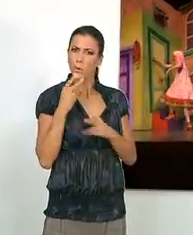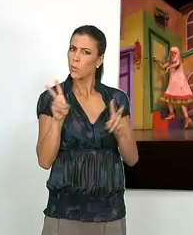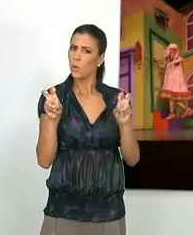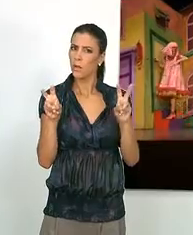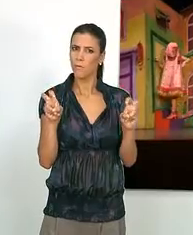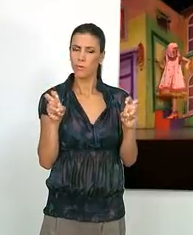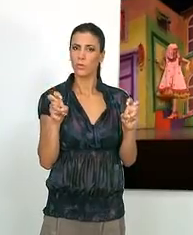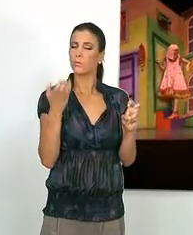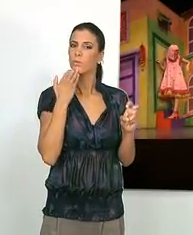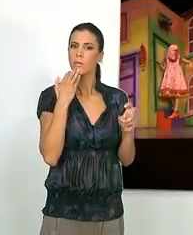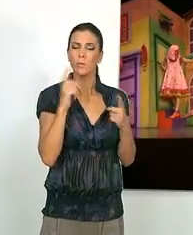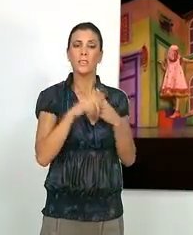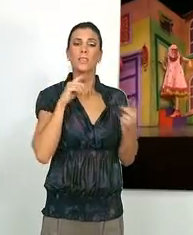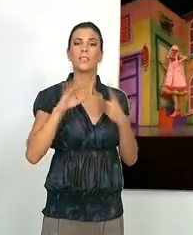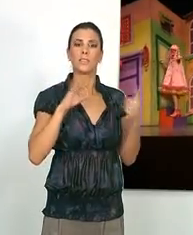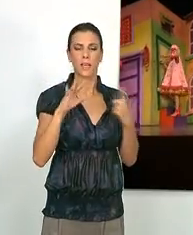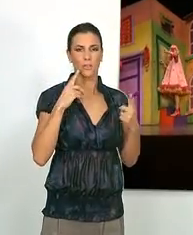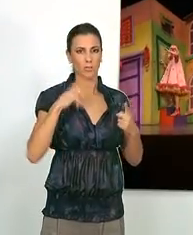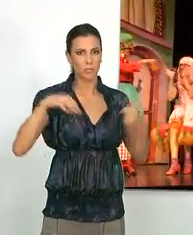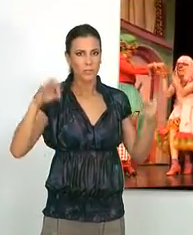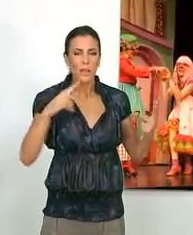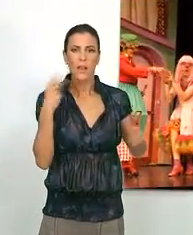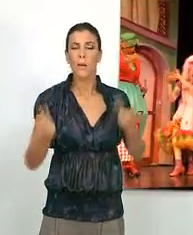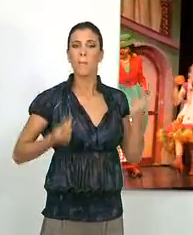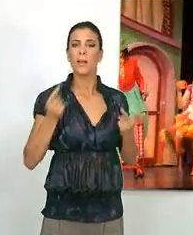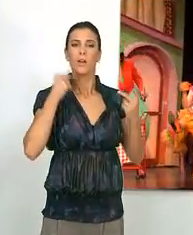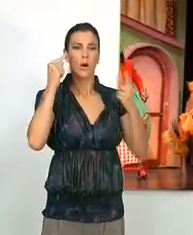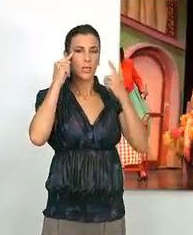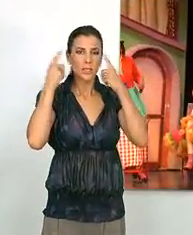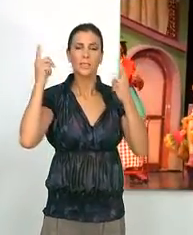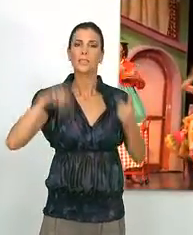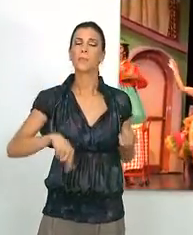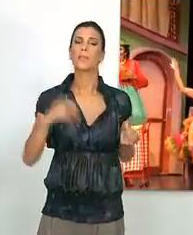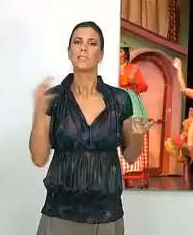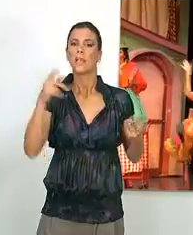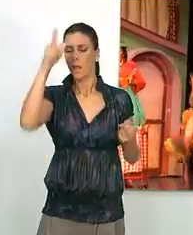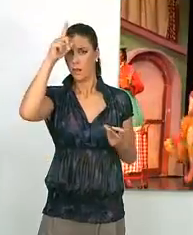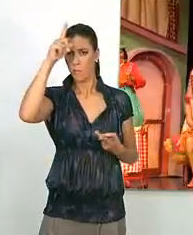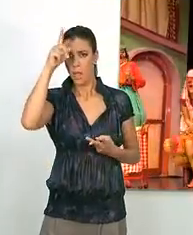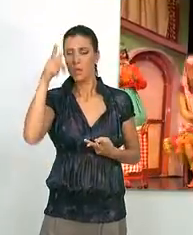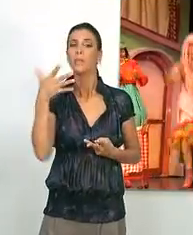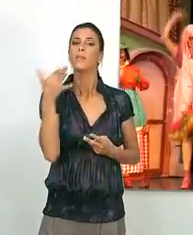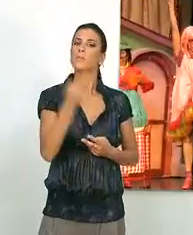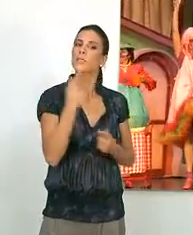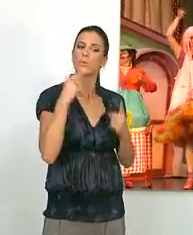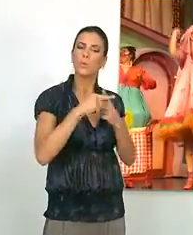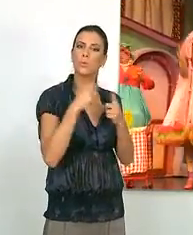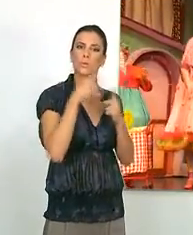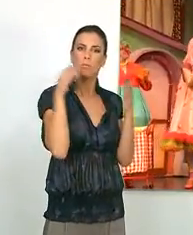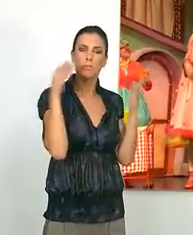nuevos, como son el de teatro para niños, danza oriental y alemán, incluido uno enfocado a